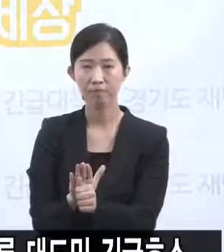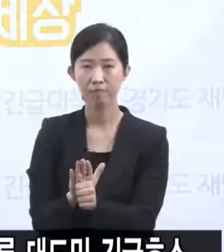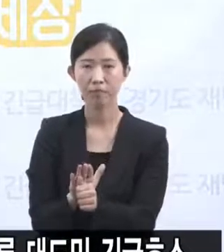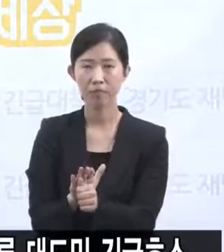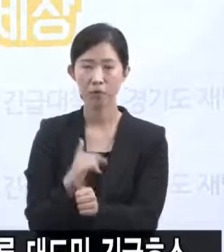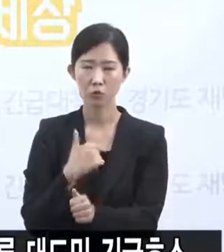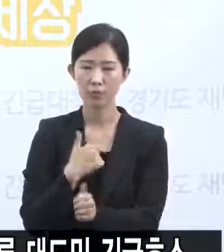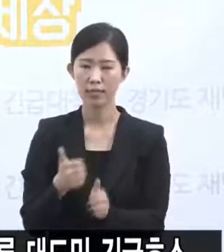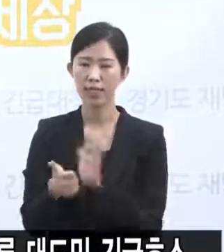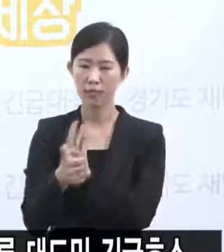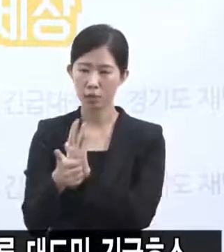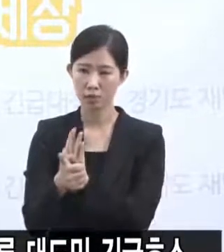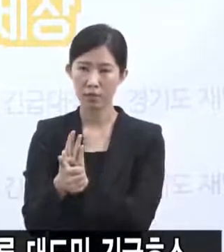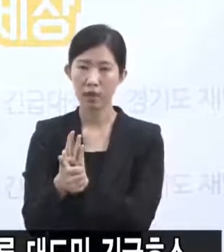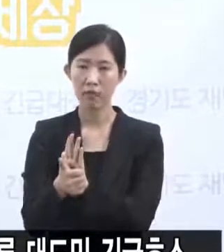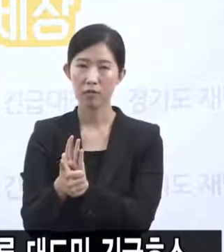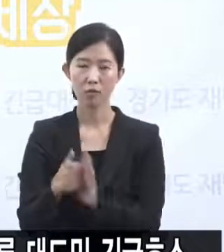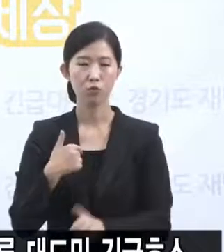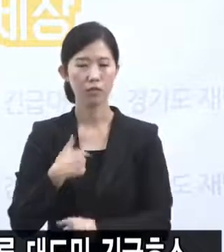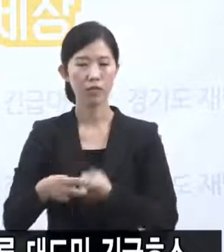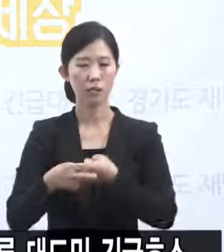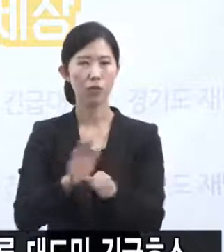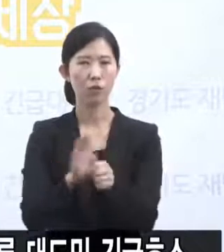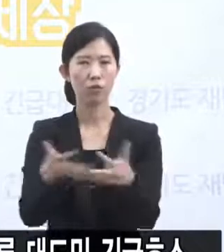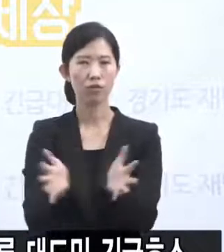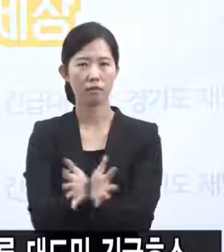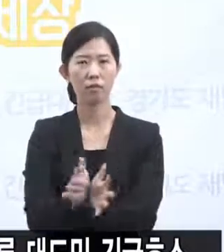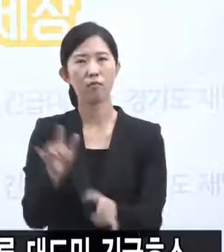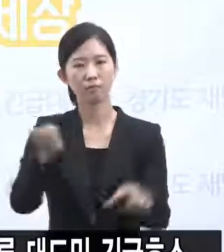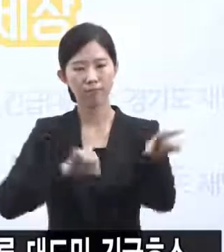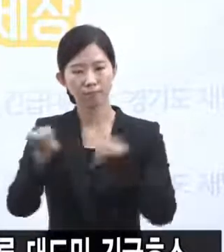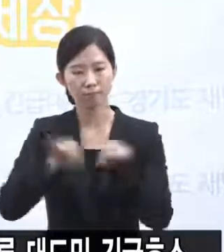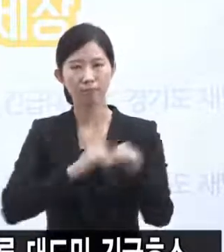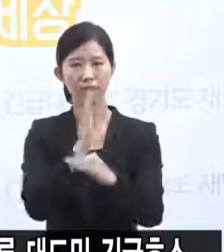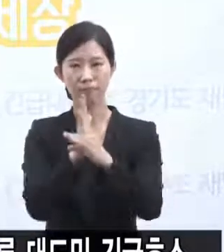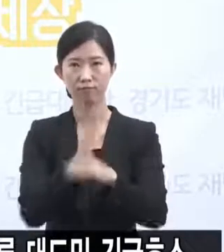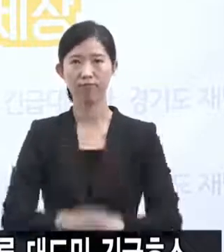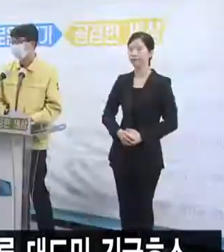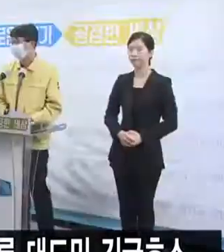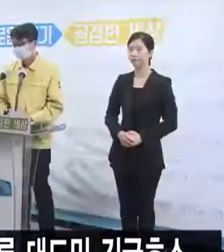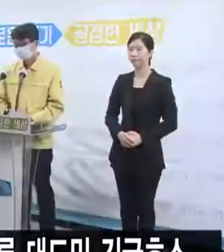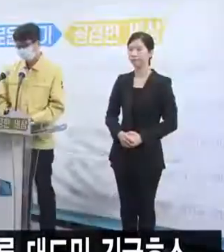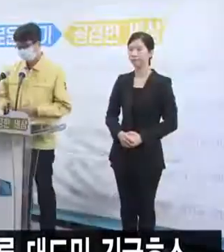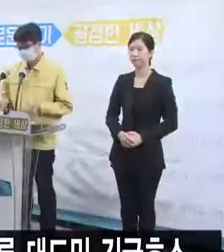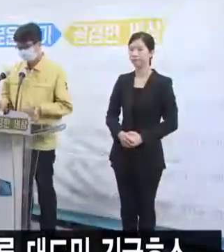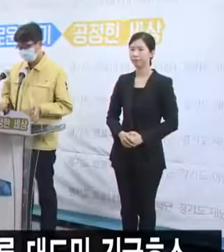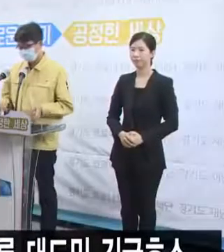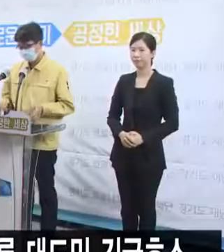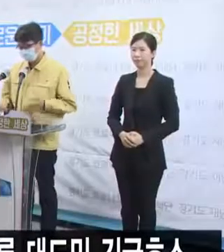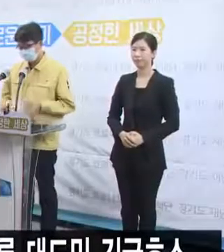있는 지침도 있고요. 저희가 같이 의료지원단을 모집하는 그런 맥락이기도 합니다. 진행관계상 여기까지